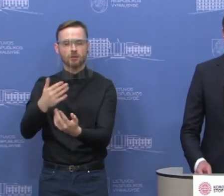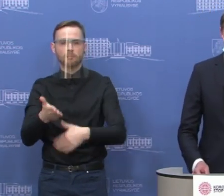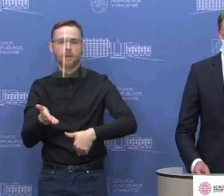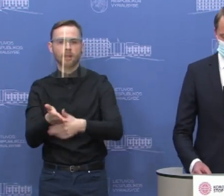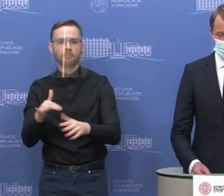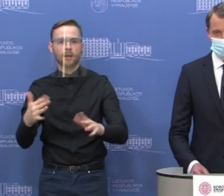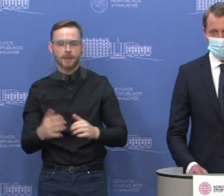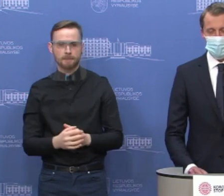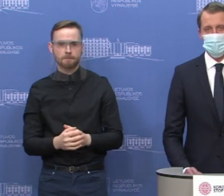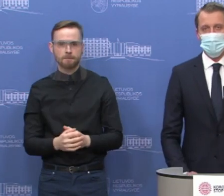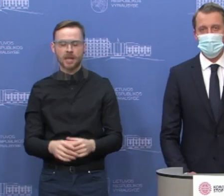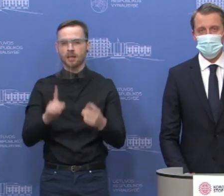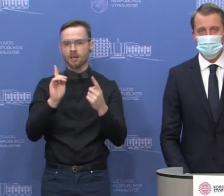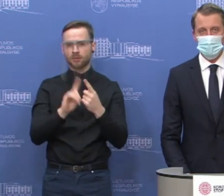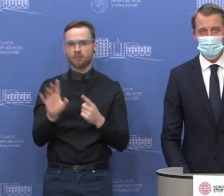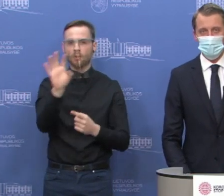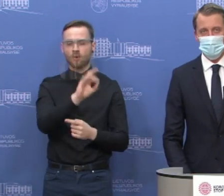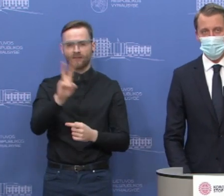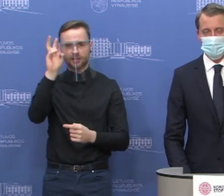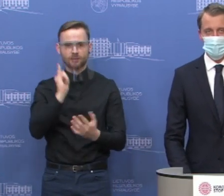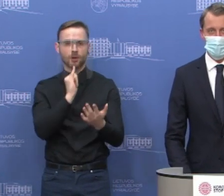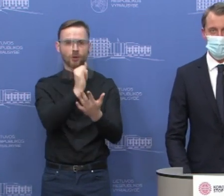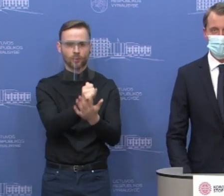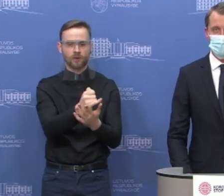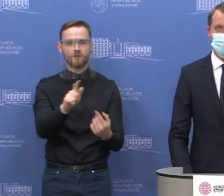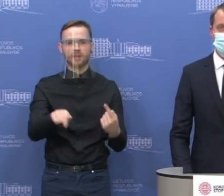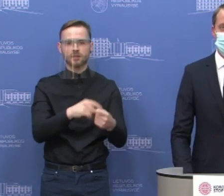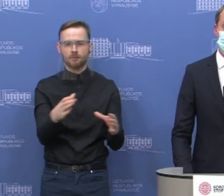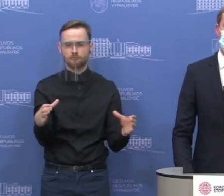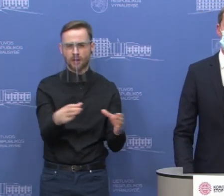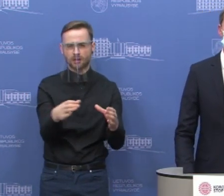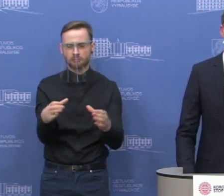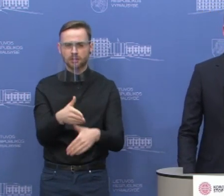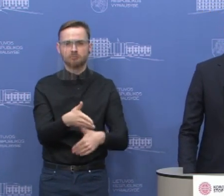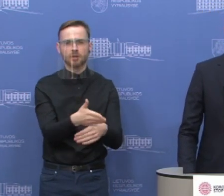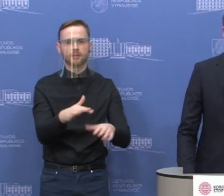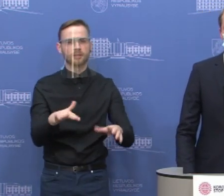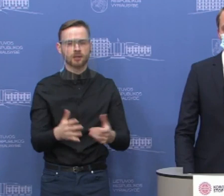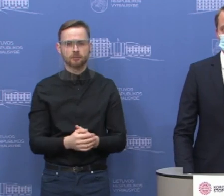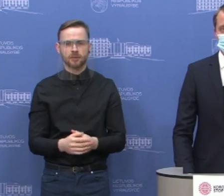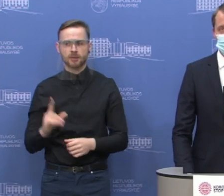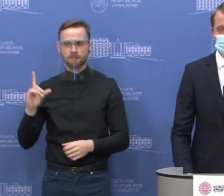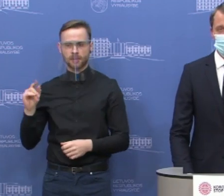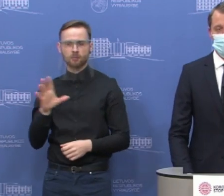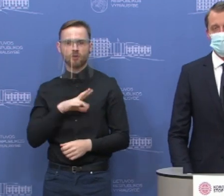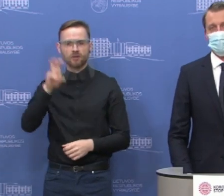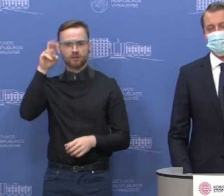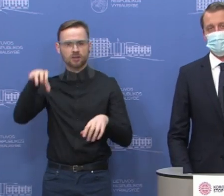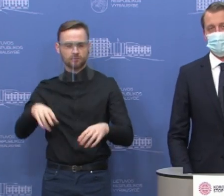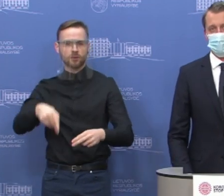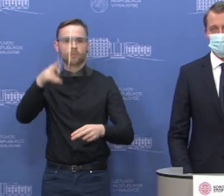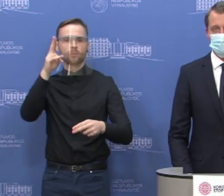pirmiausia, kalbant apie subsidijas mikro įmonėms, kaip žinia, pirmainiai buvo priimti sprendimai vyriausybėje,